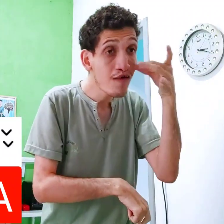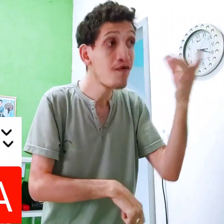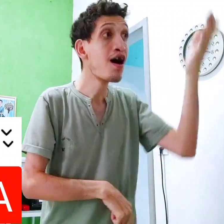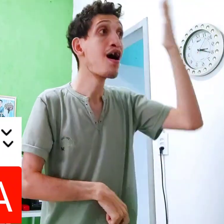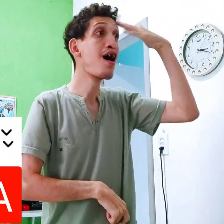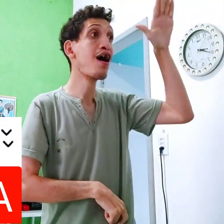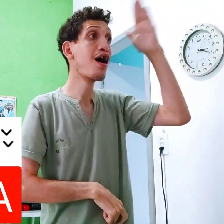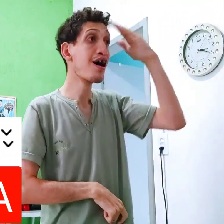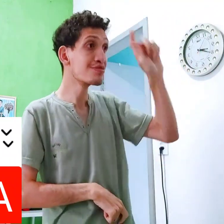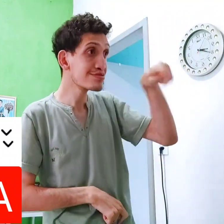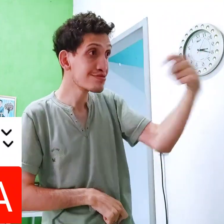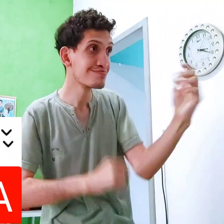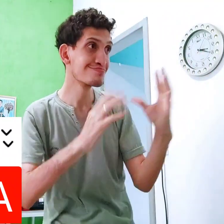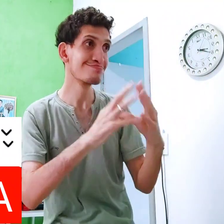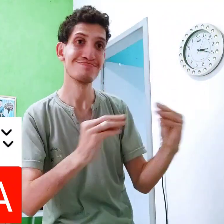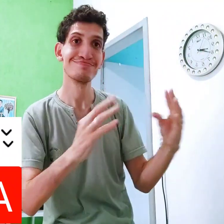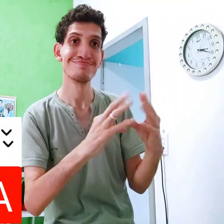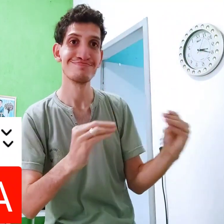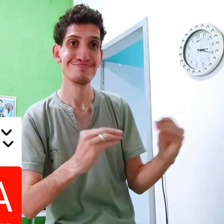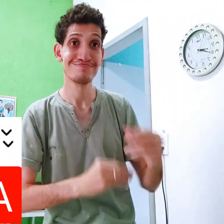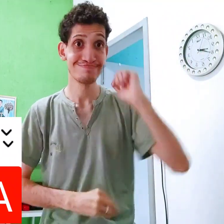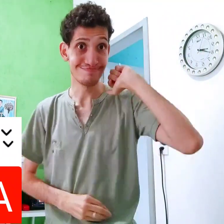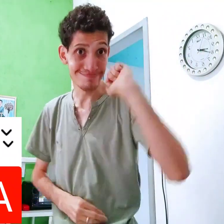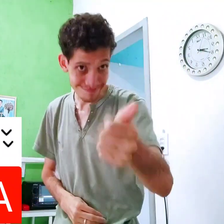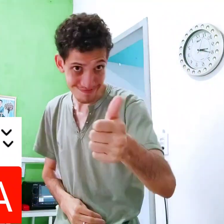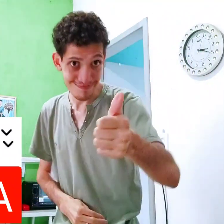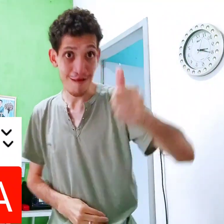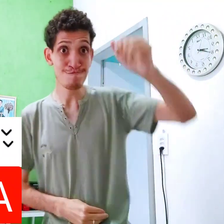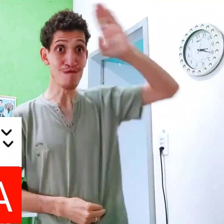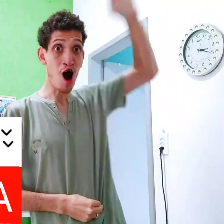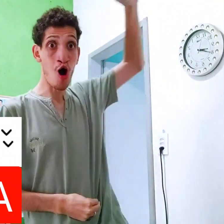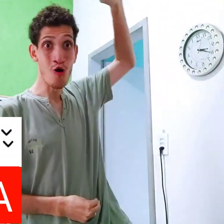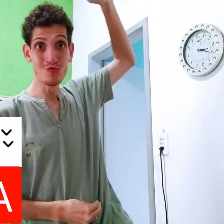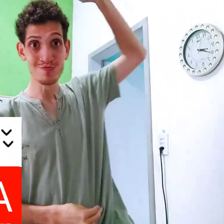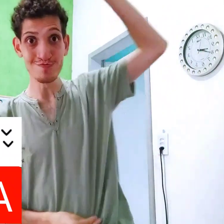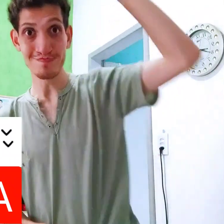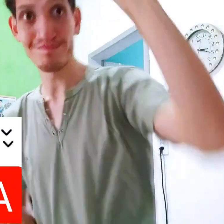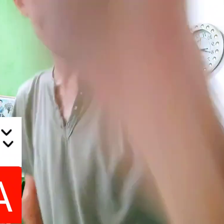Vê? Presencial Aí vai entender o sinal palha Tá? Mamã Tchau.